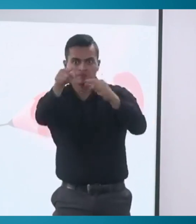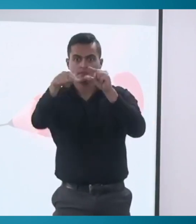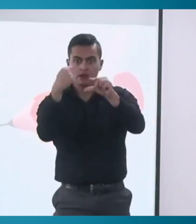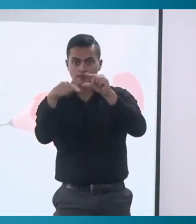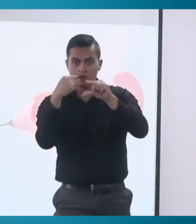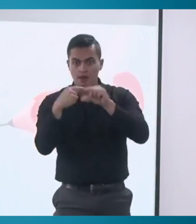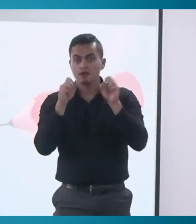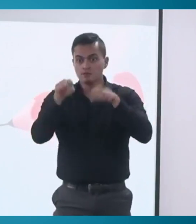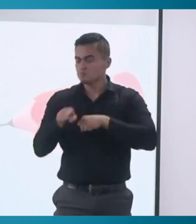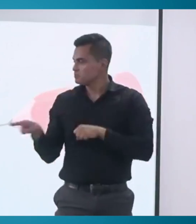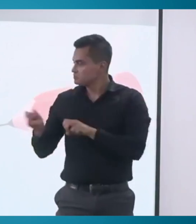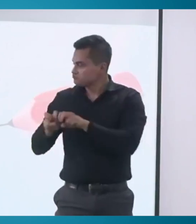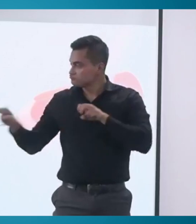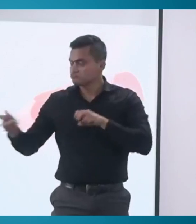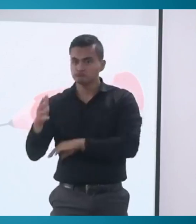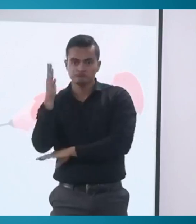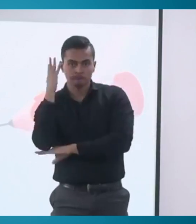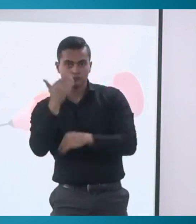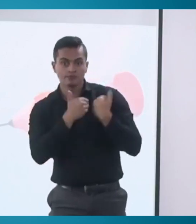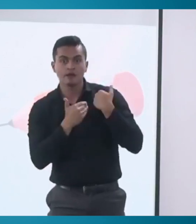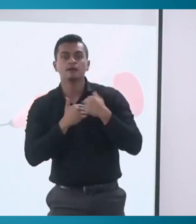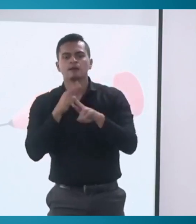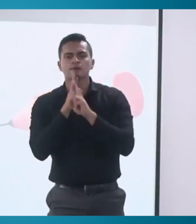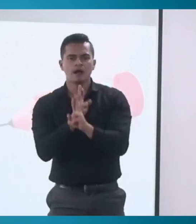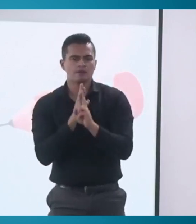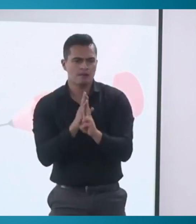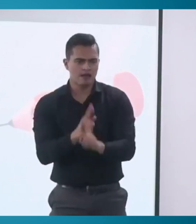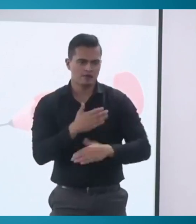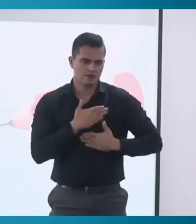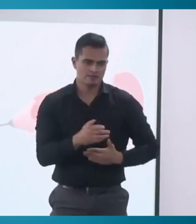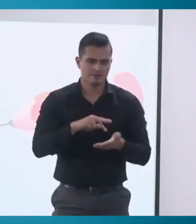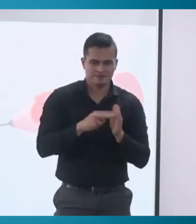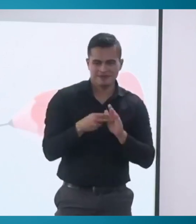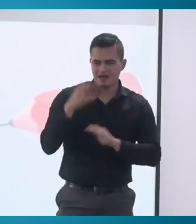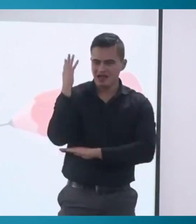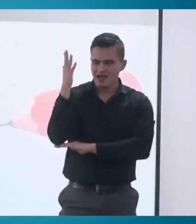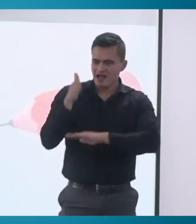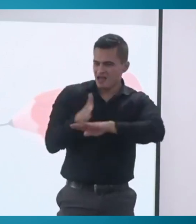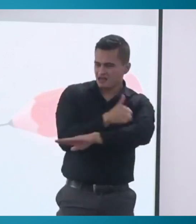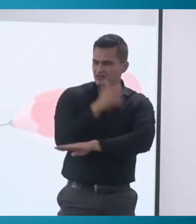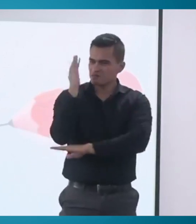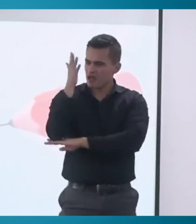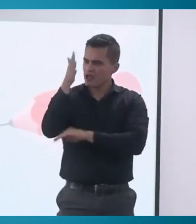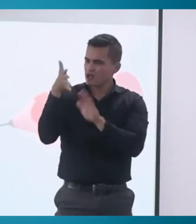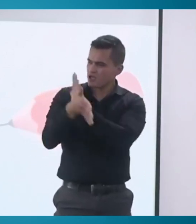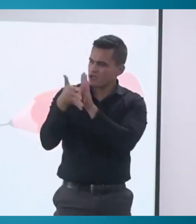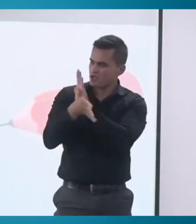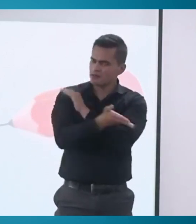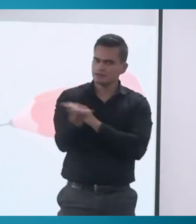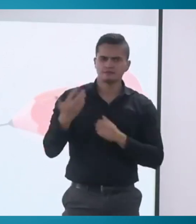respondiéndonos a esas inquietudes que quedaron después de las conferencias de la jornada de la mañana.